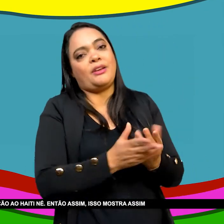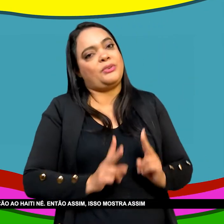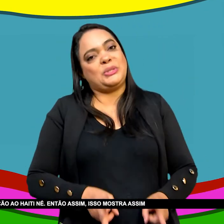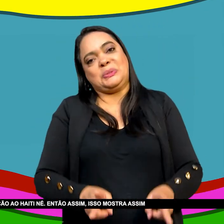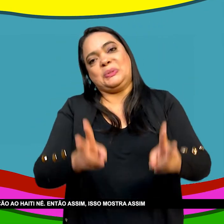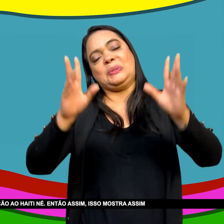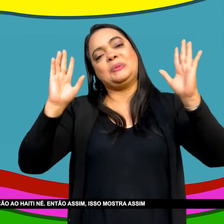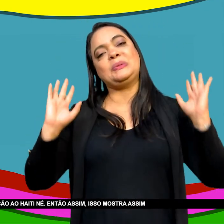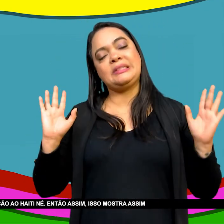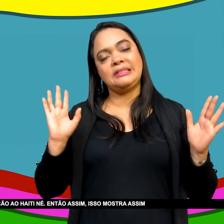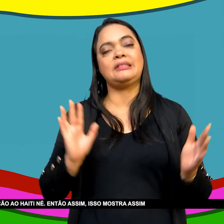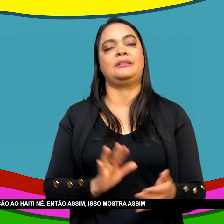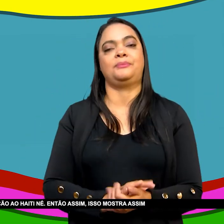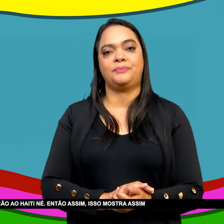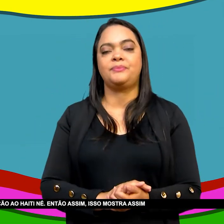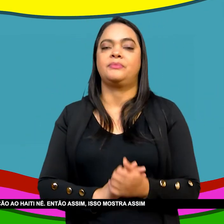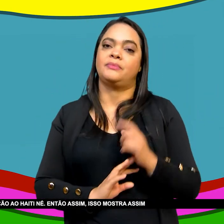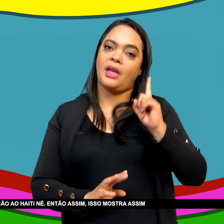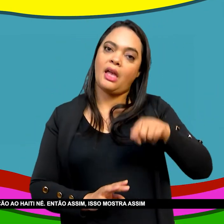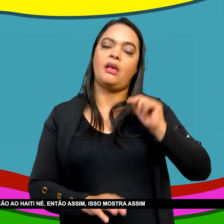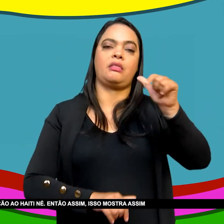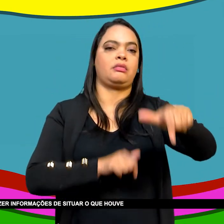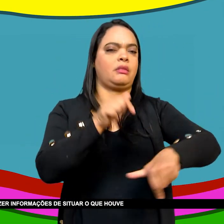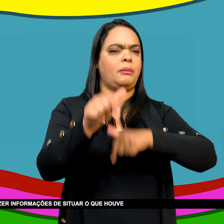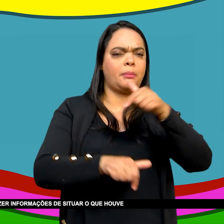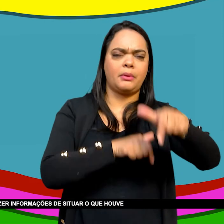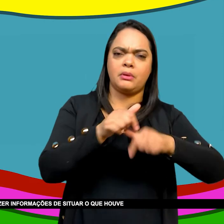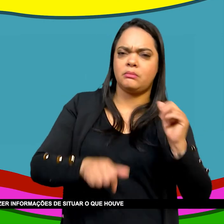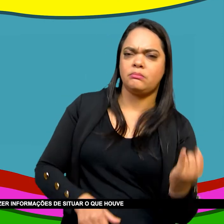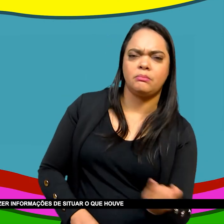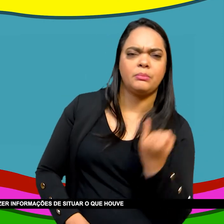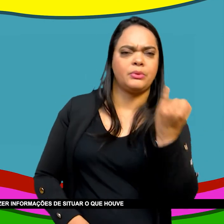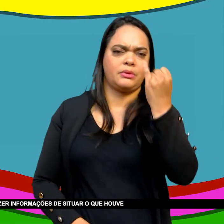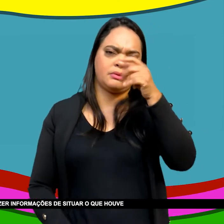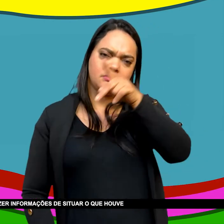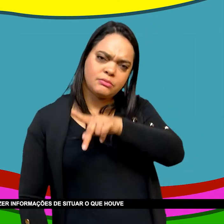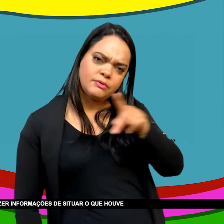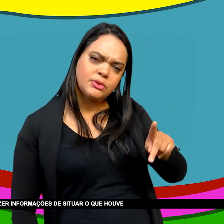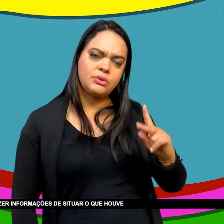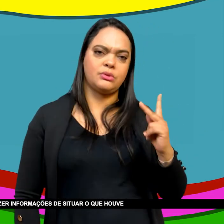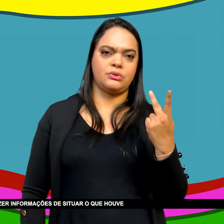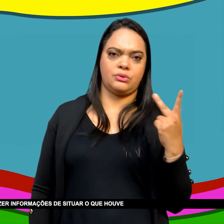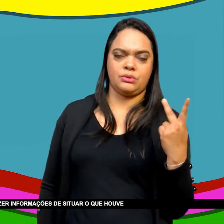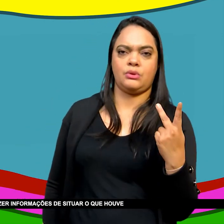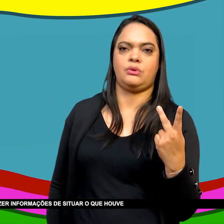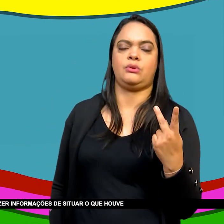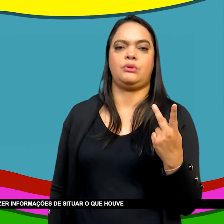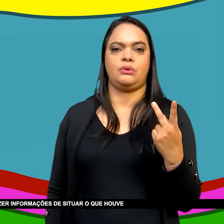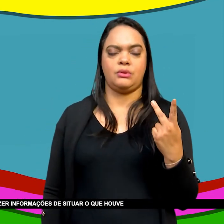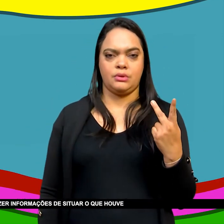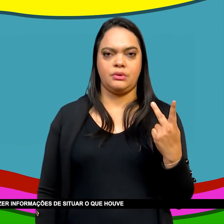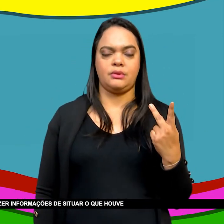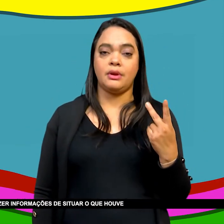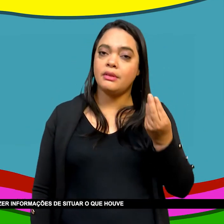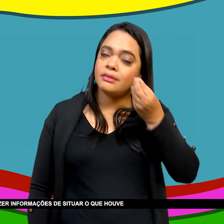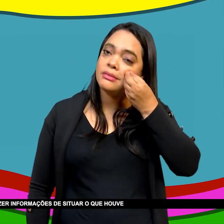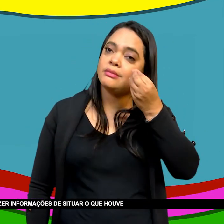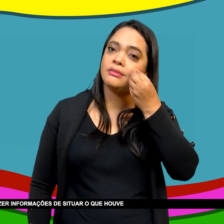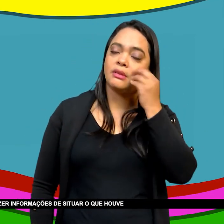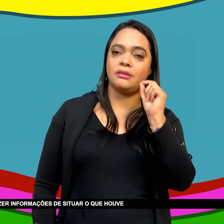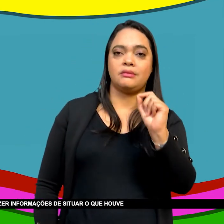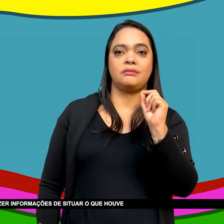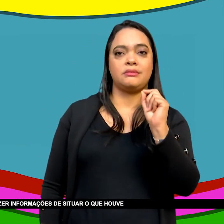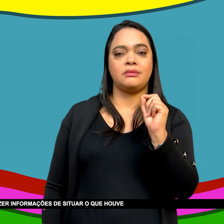Então, assim Isso mostra, sim Que é preciso ter Esse trabalho básico Mesmo De trazer informações